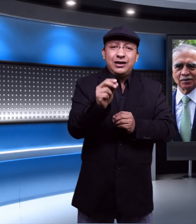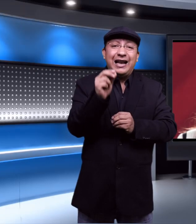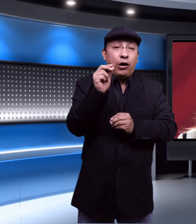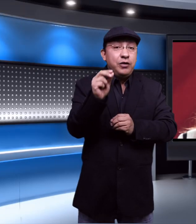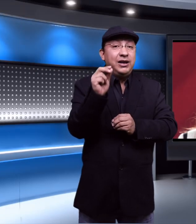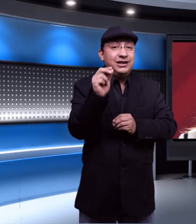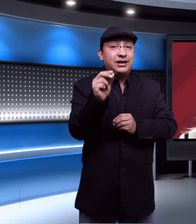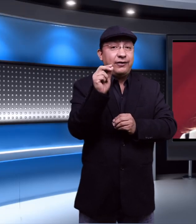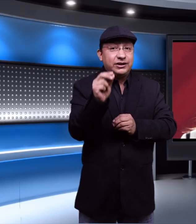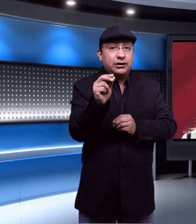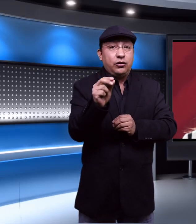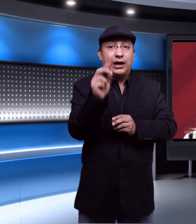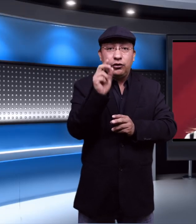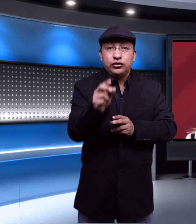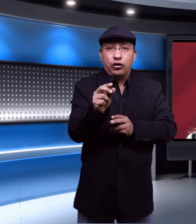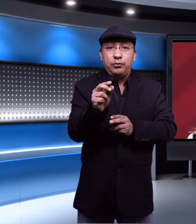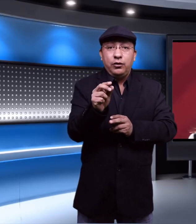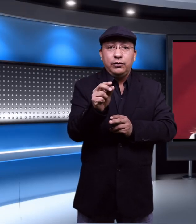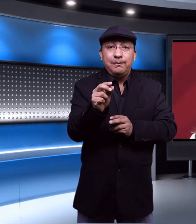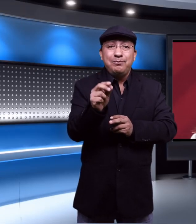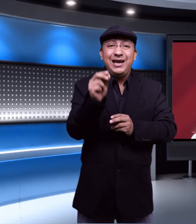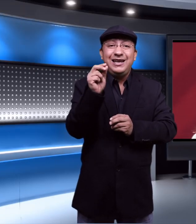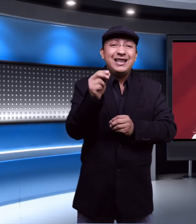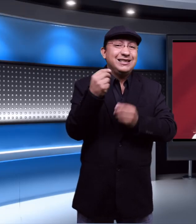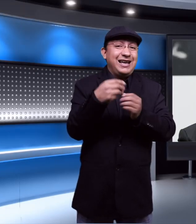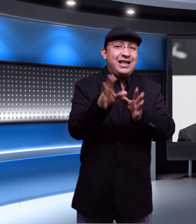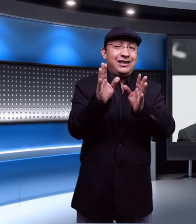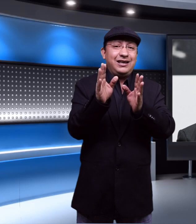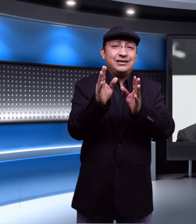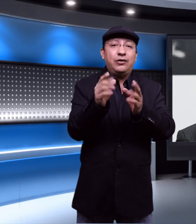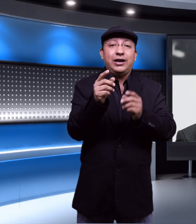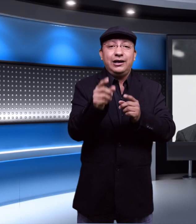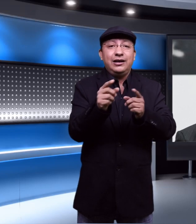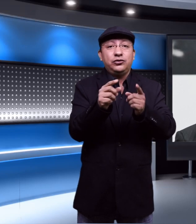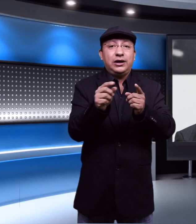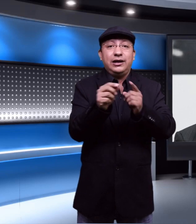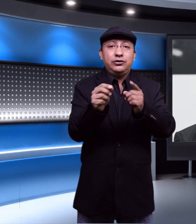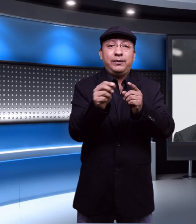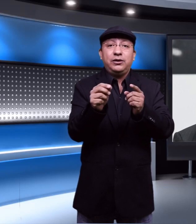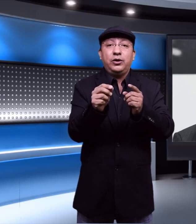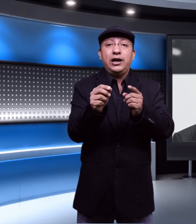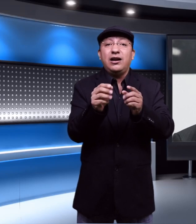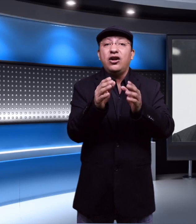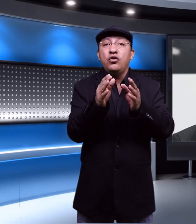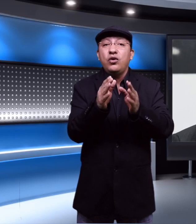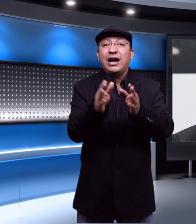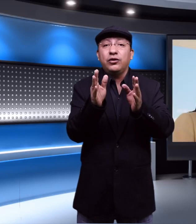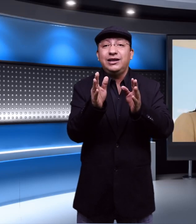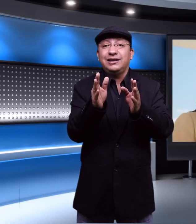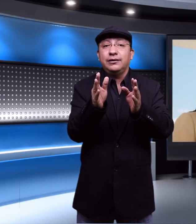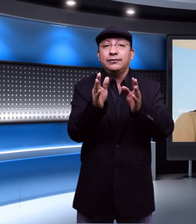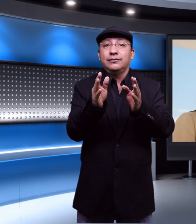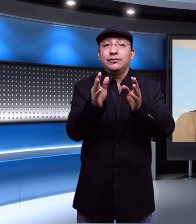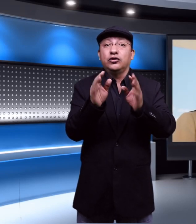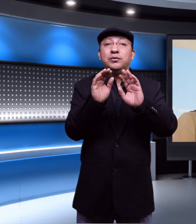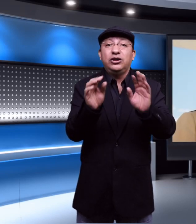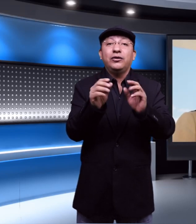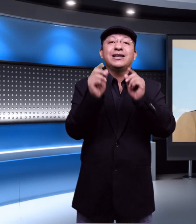de la hoy ministra Farjad con Alonso Romo venía desde antes aunque ella en su declaración patrimonial nunca lo dice nos mintió que